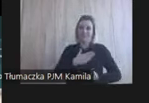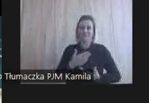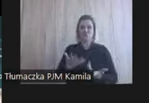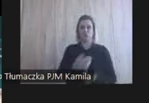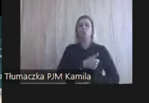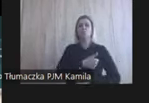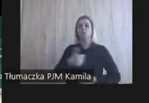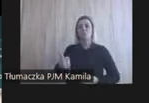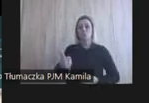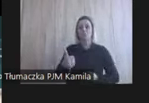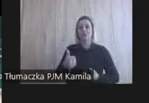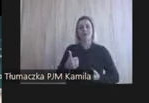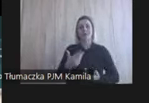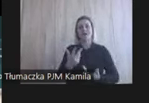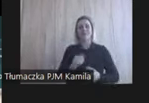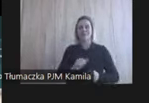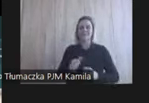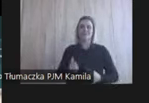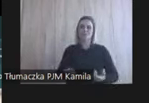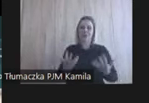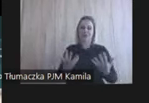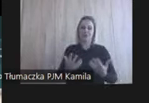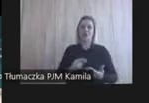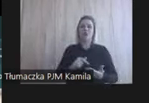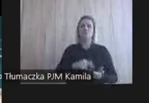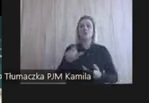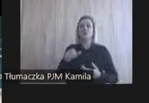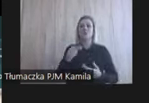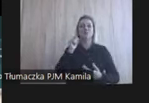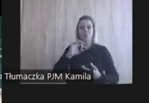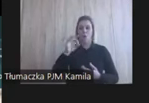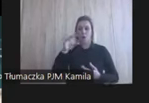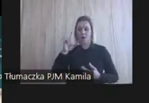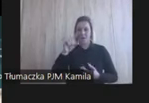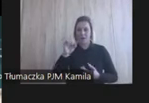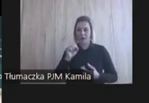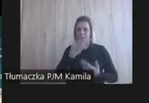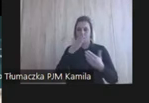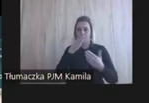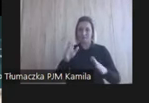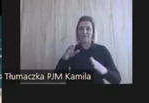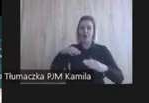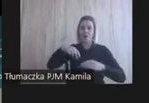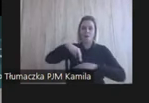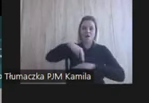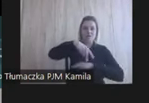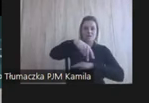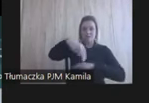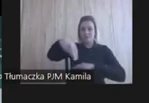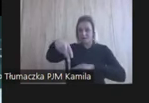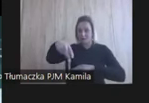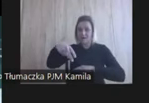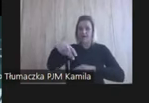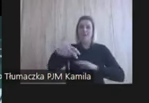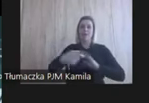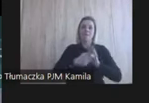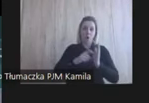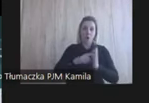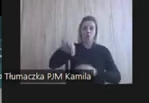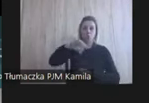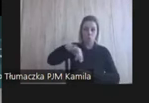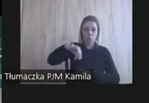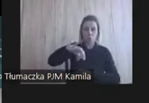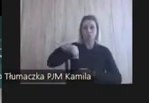Tutaj jest tak łatwo. Olka pokazywała, że przechodzimy sobie z kuchni do pokoju, z pokoju do